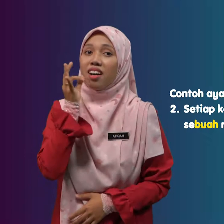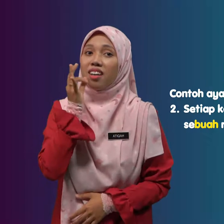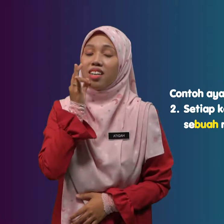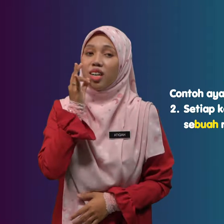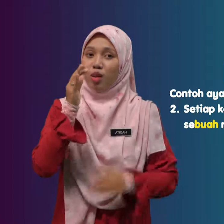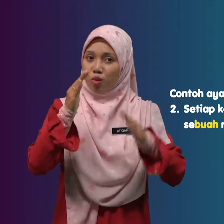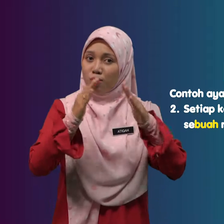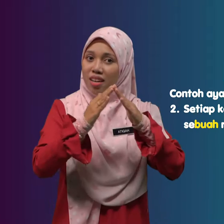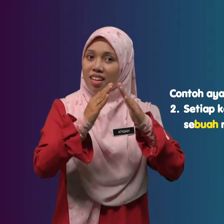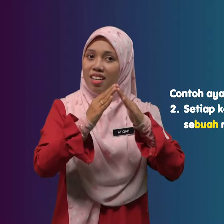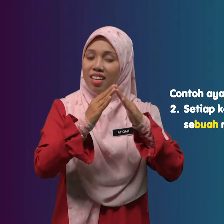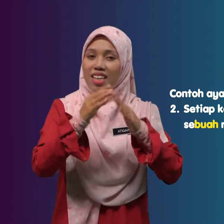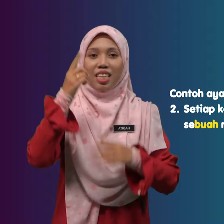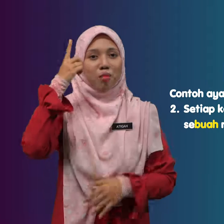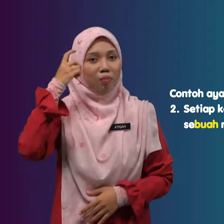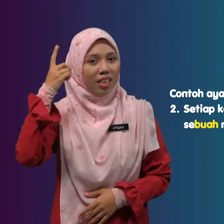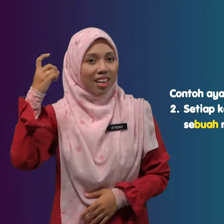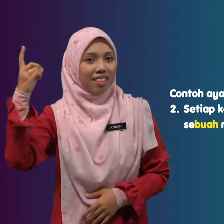Sebuah Rumah Impian